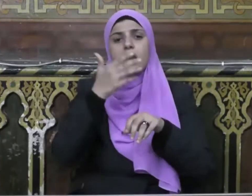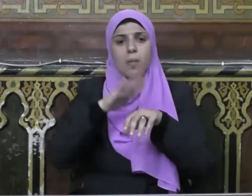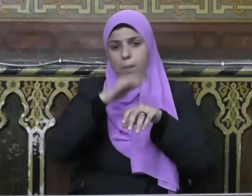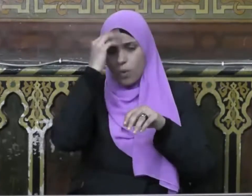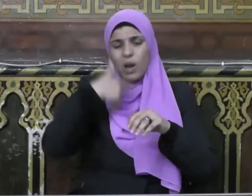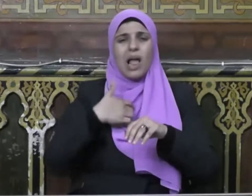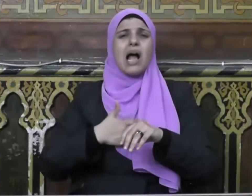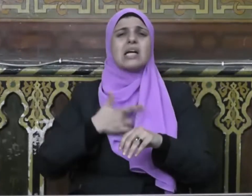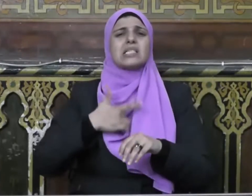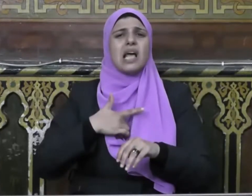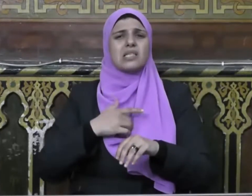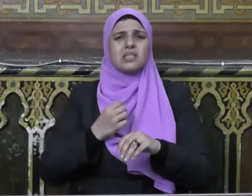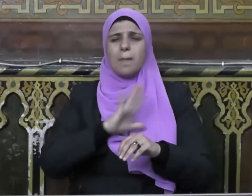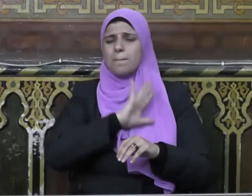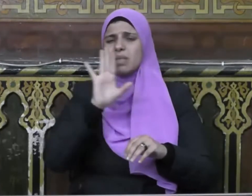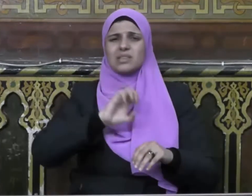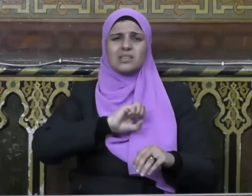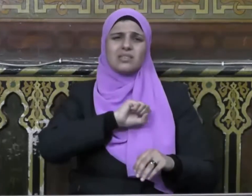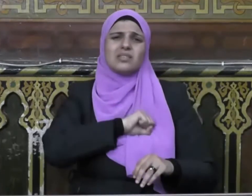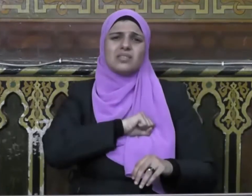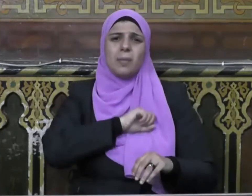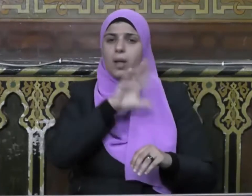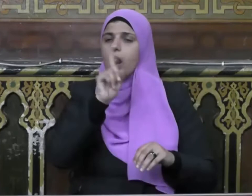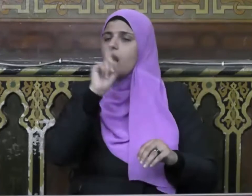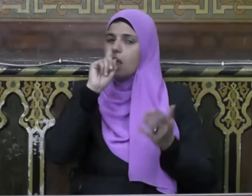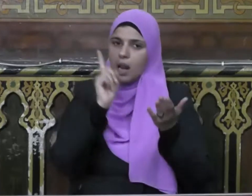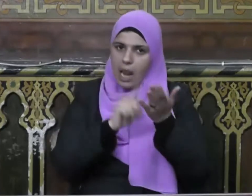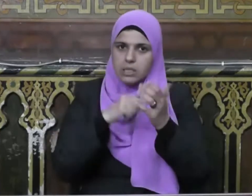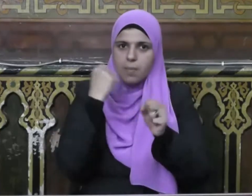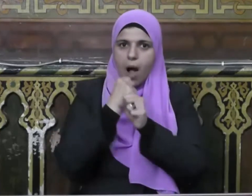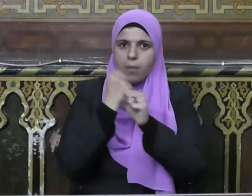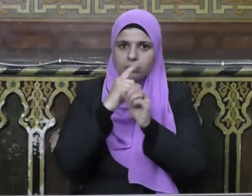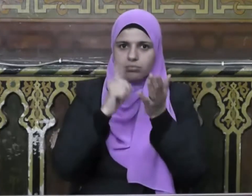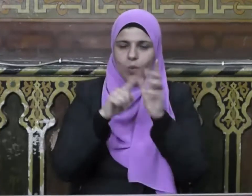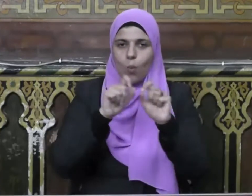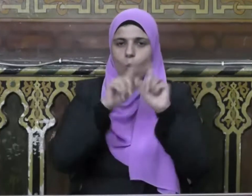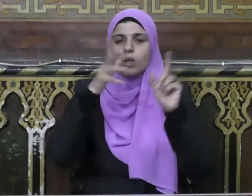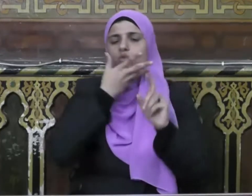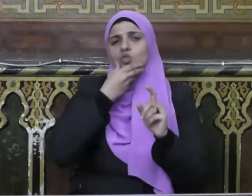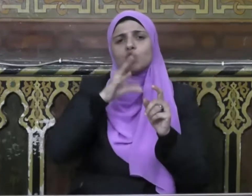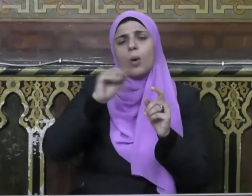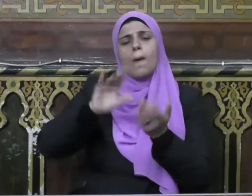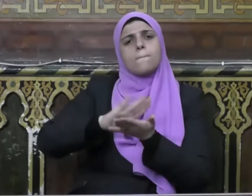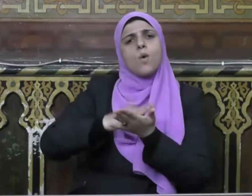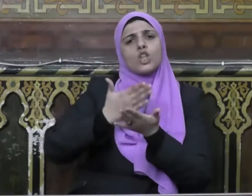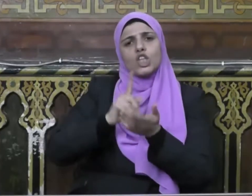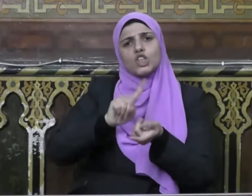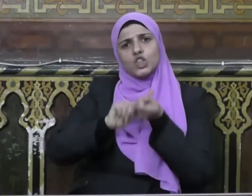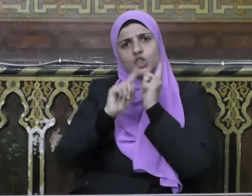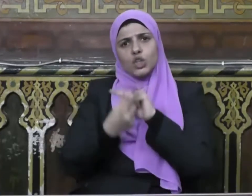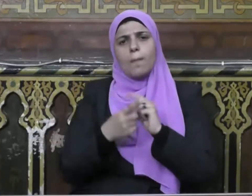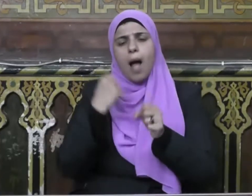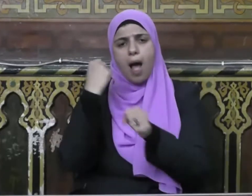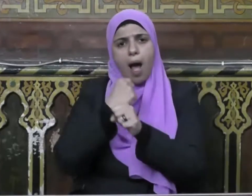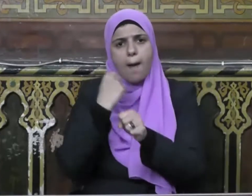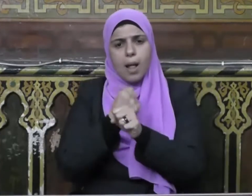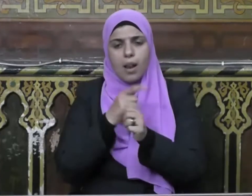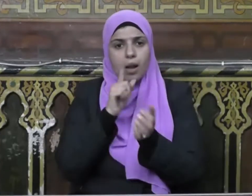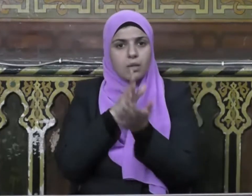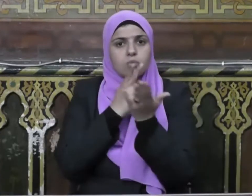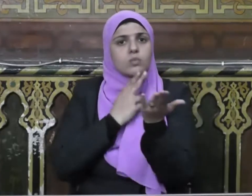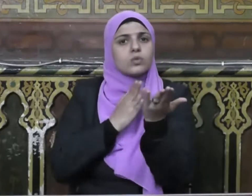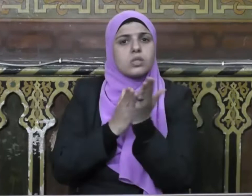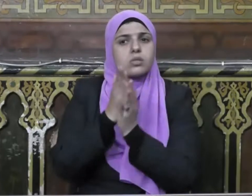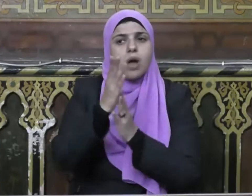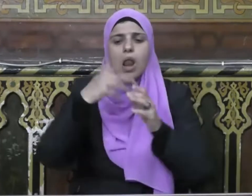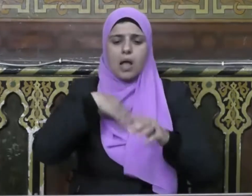عند مجرد المشاعر أو العواطف فحسب بل يجب أن يترجم إلى عمل وسلوك